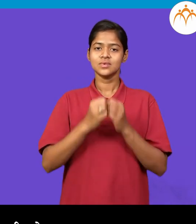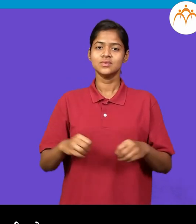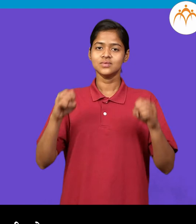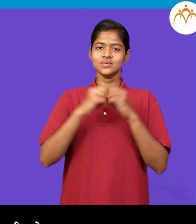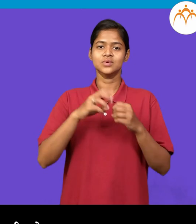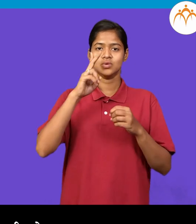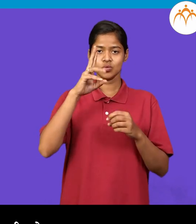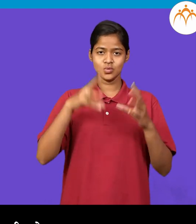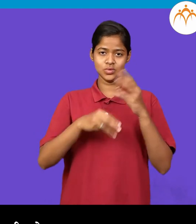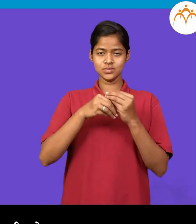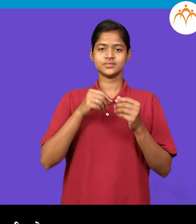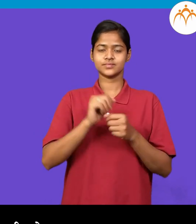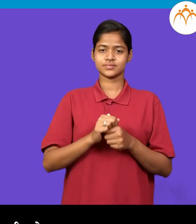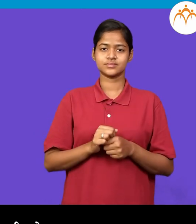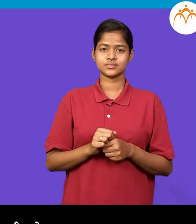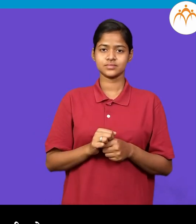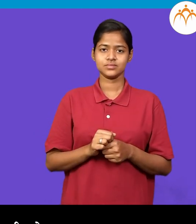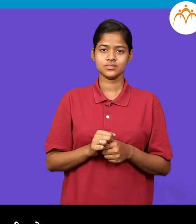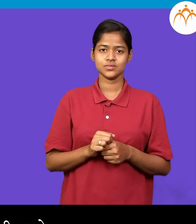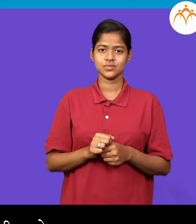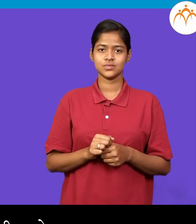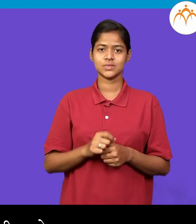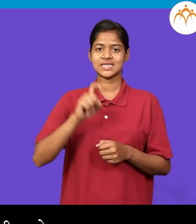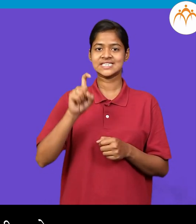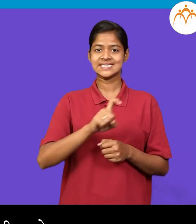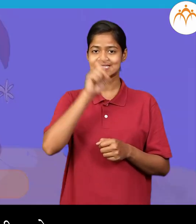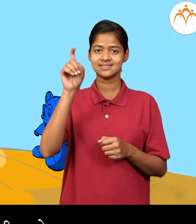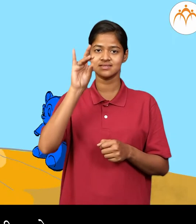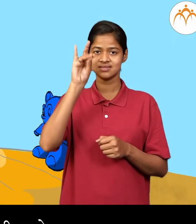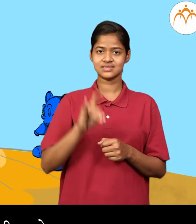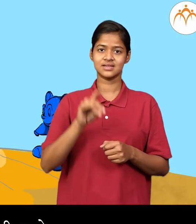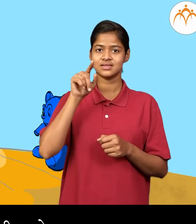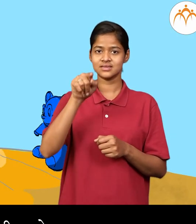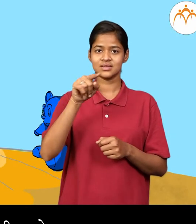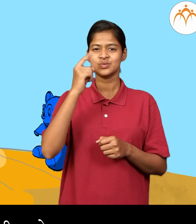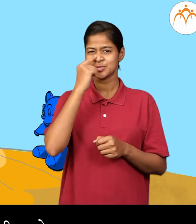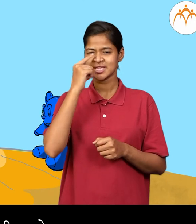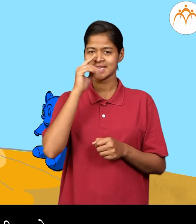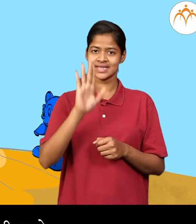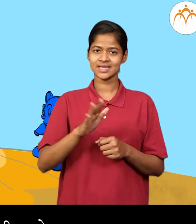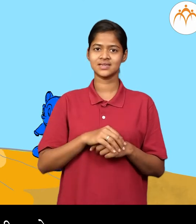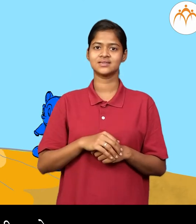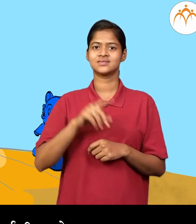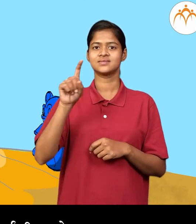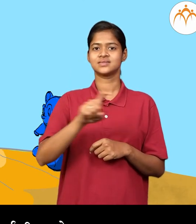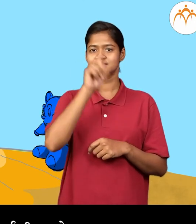सर्वनाम बहुया इशा ही एक मुलगी आहे इशा